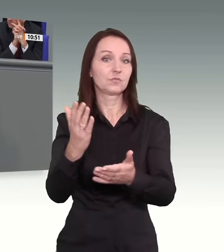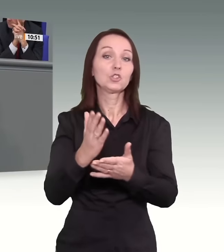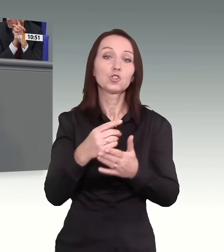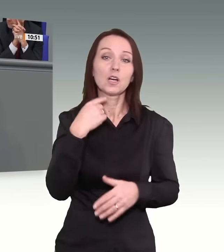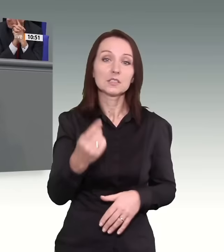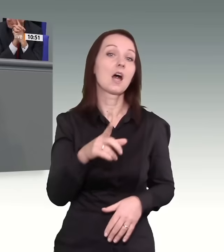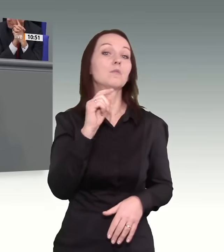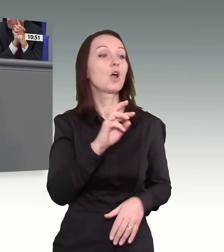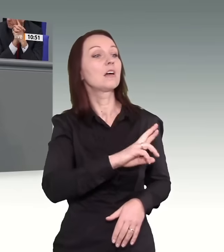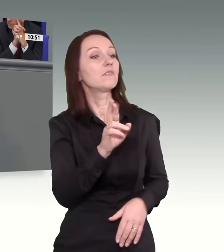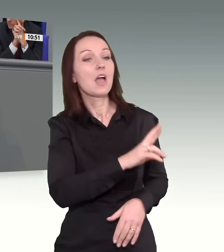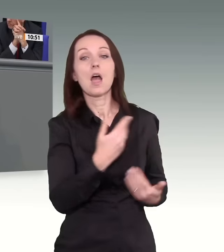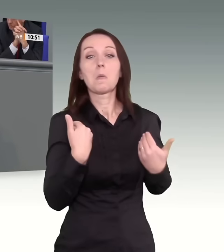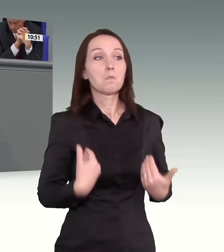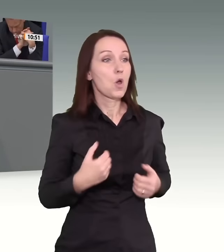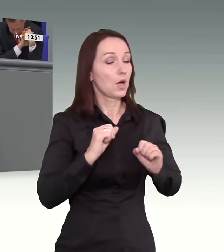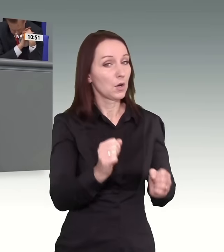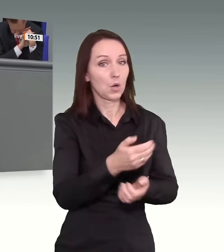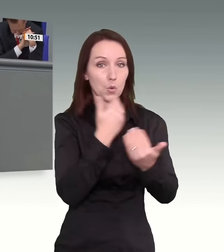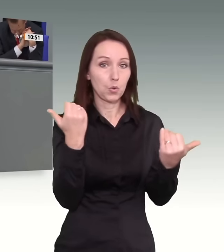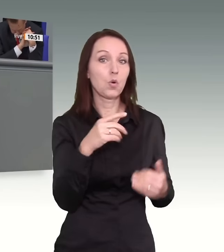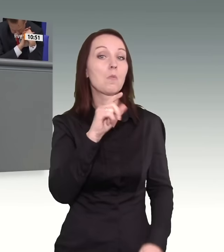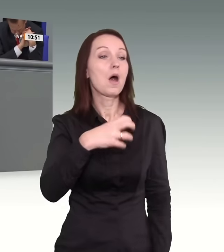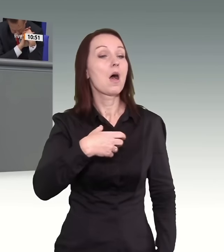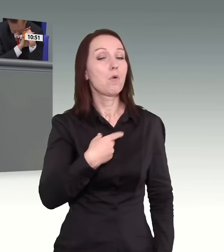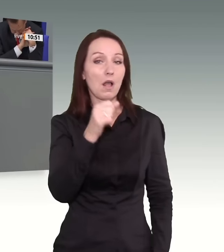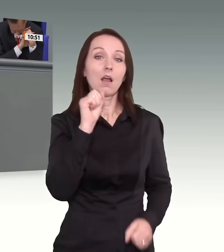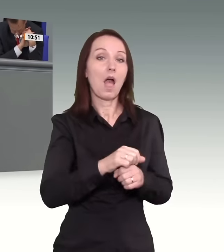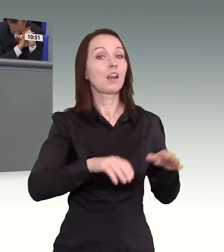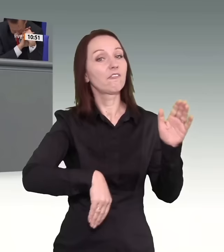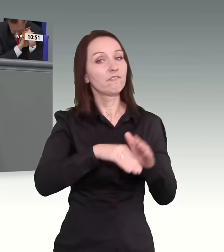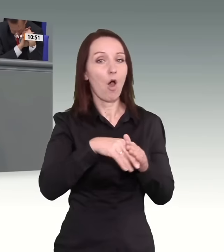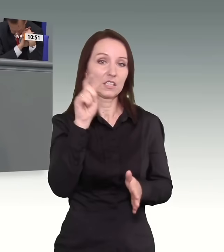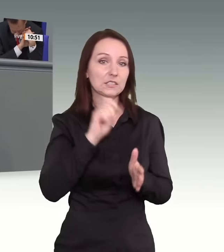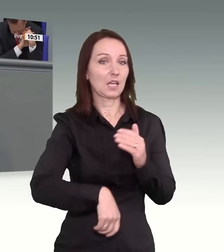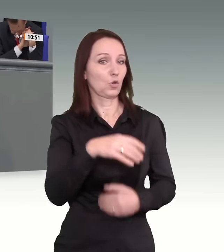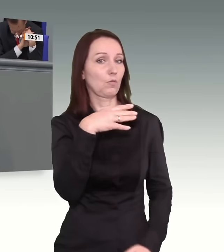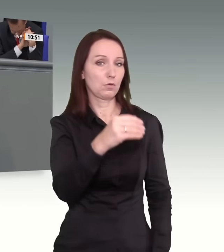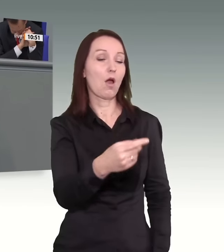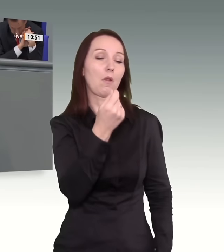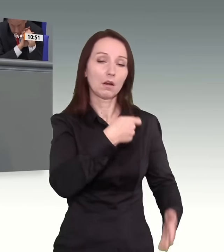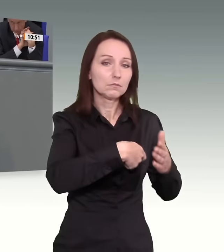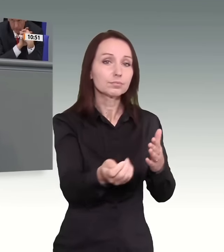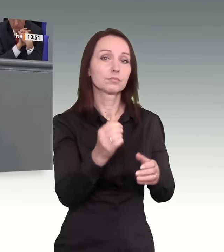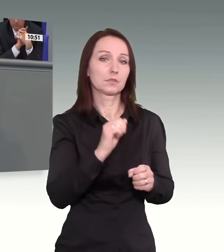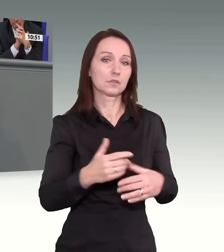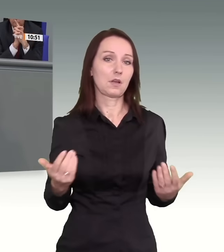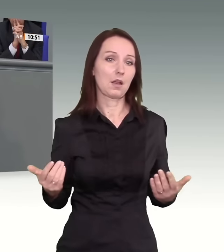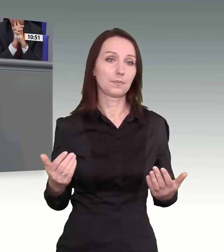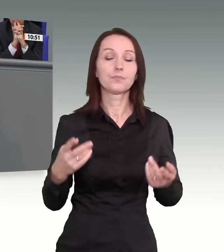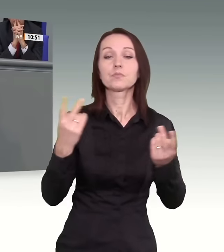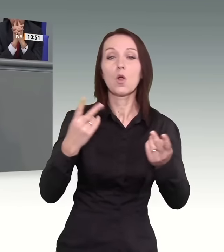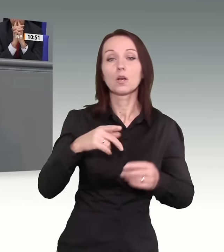denjenigen, die sich nicht bemühen, im Bürgergeld Vollsanktionen aussprechen können in Zukunft. Es ist richtig, dass wir auch für diejenigen, die sehr lange im